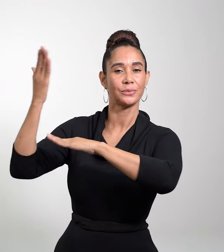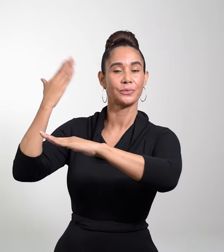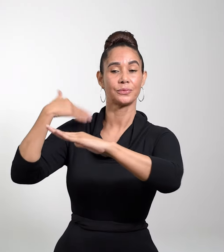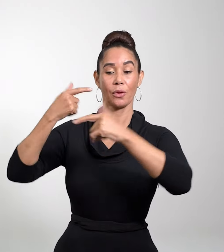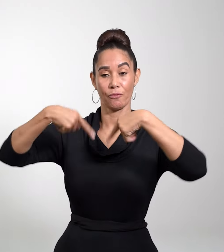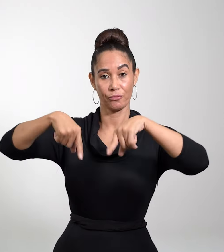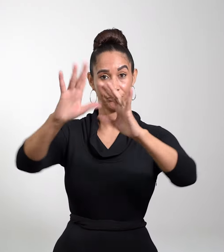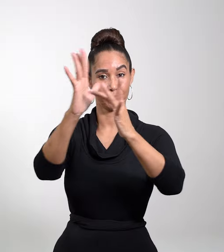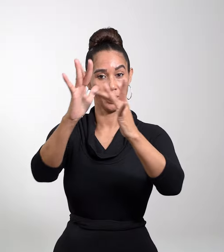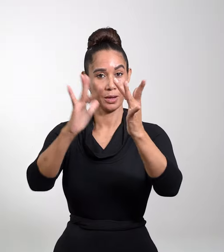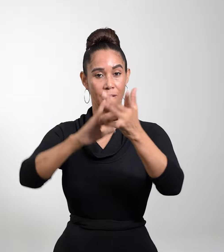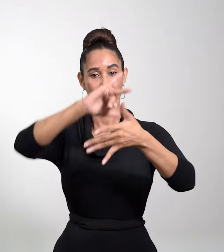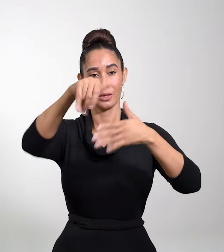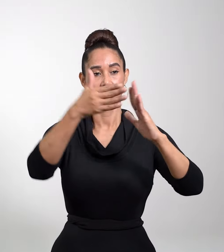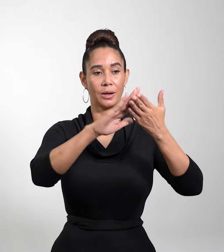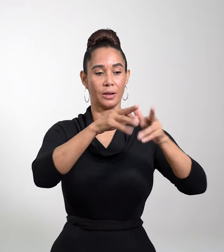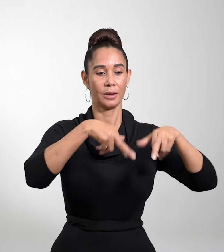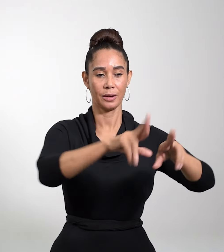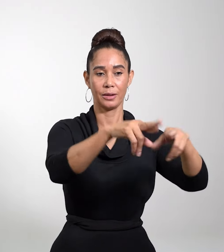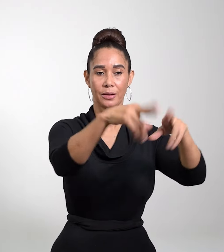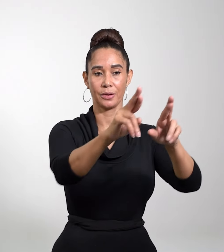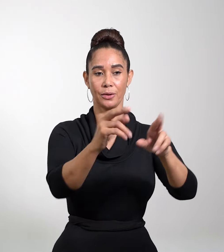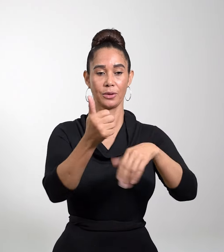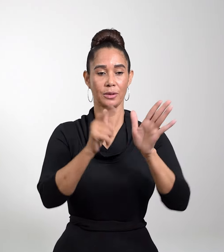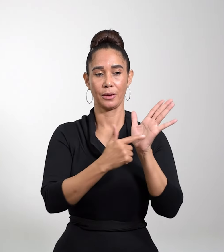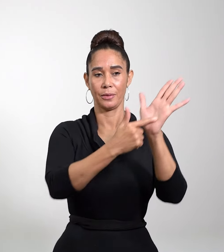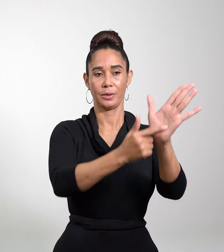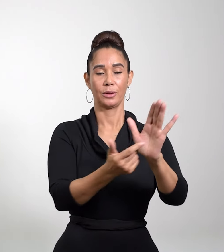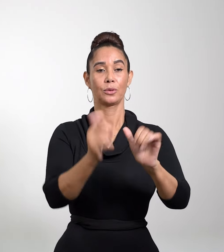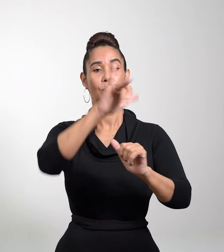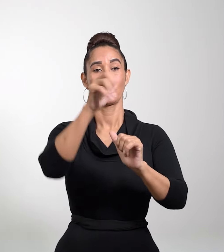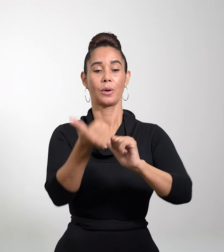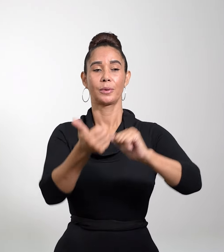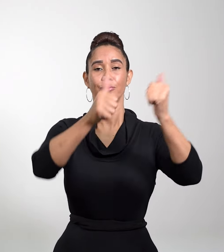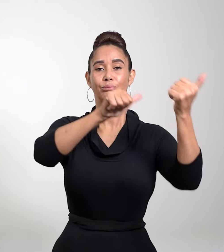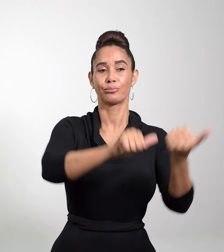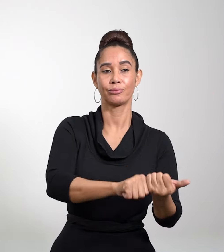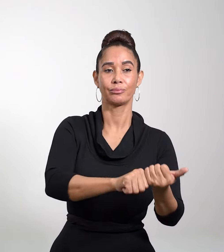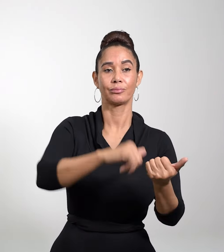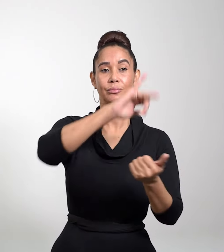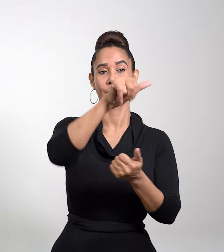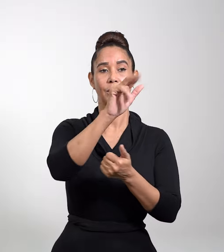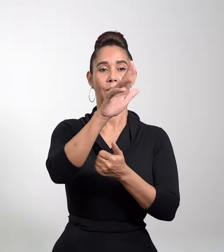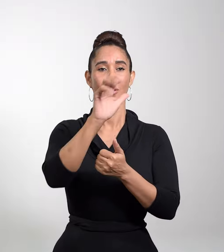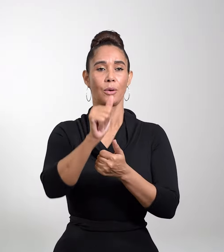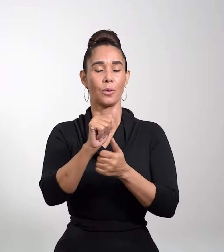Jesús de Galilea al Jordán y se presentó a Juan para que lo bautizara, pero Juan intentaba disuadirlo